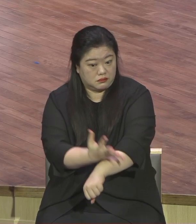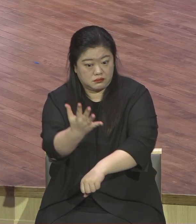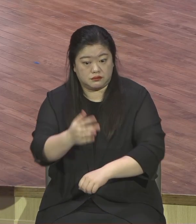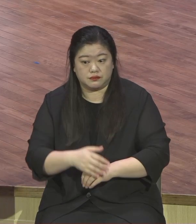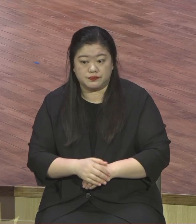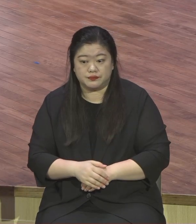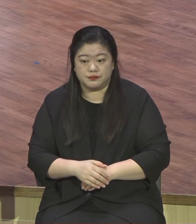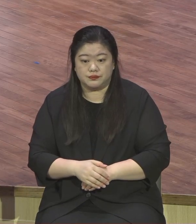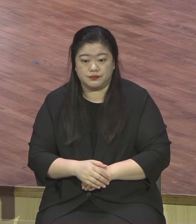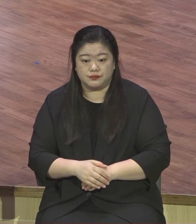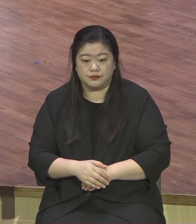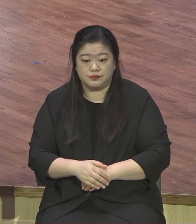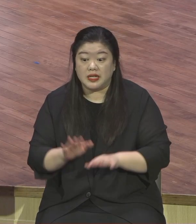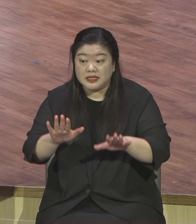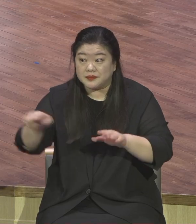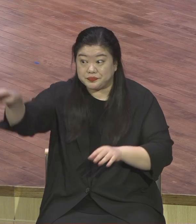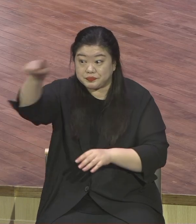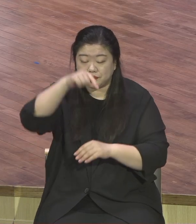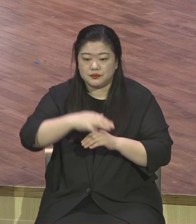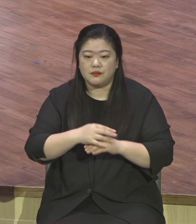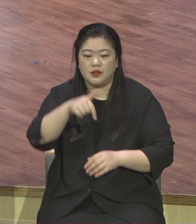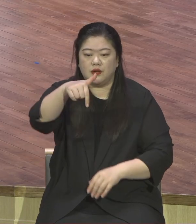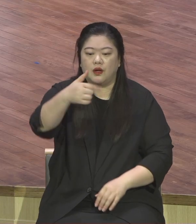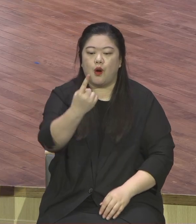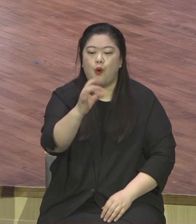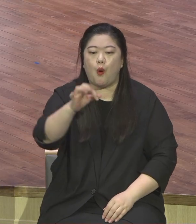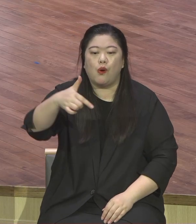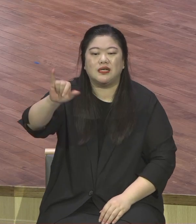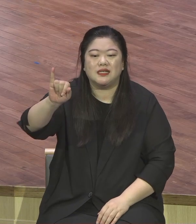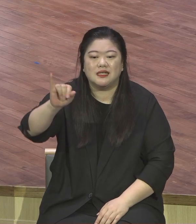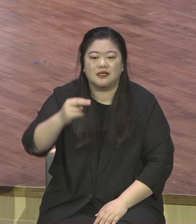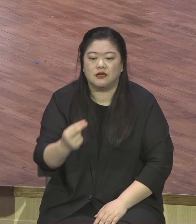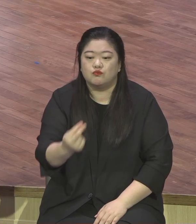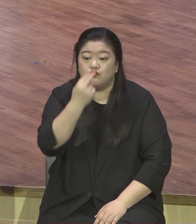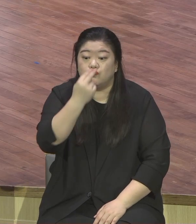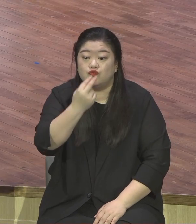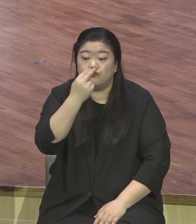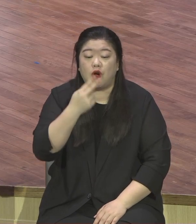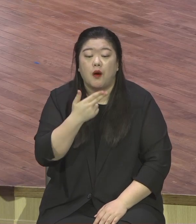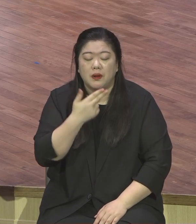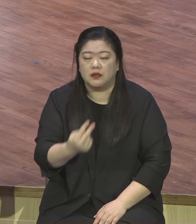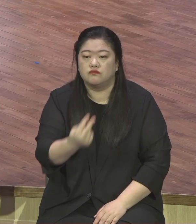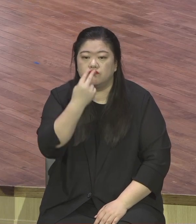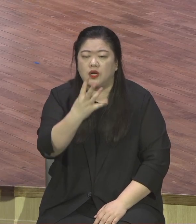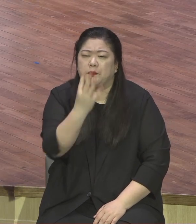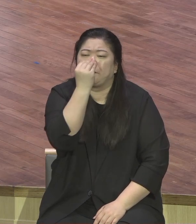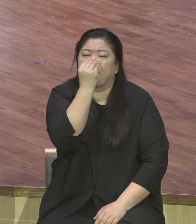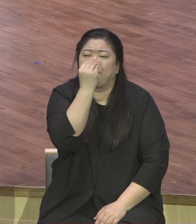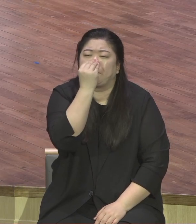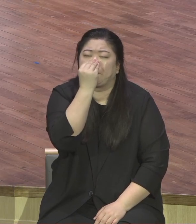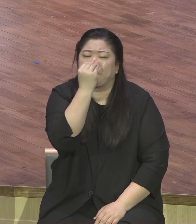우리 이 방에 없으면 우리는 당장 오븐에다 질식사 죽어요